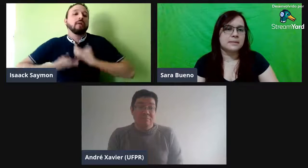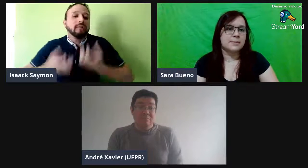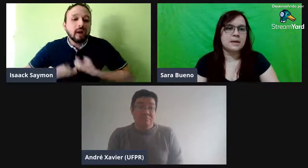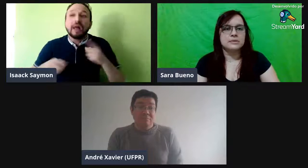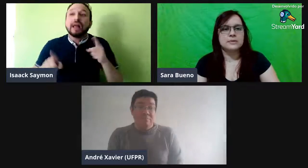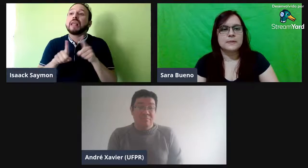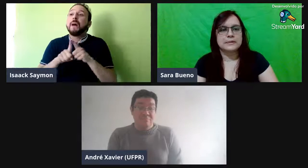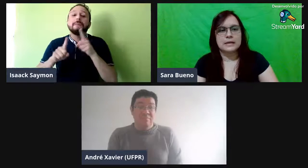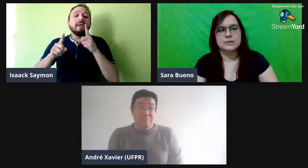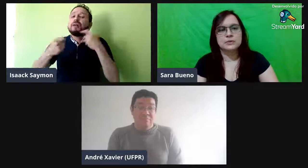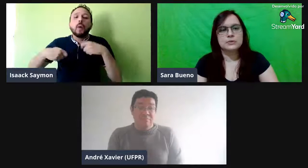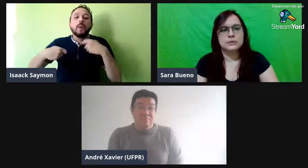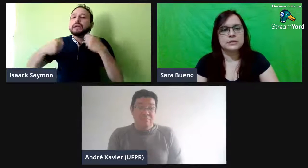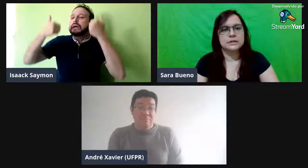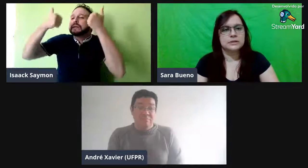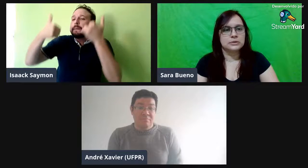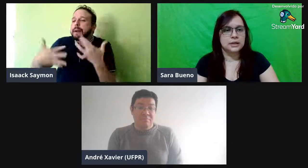abertos, espaçados, muito espontâneos, né?